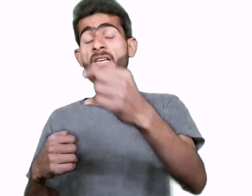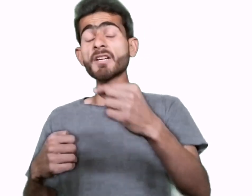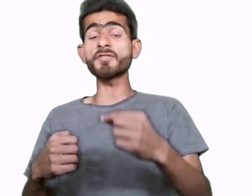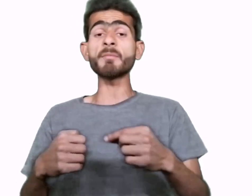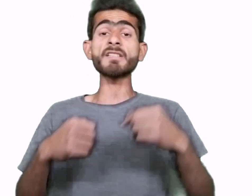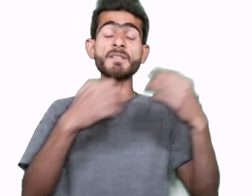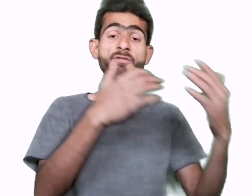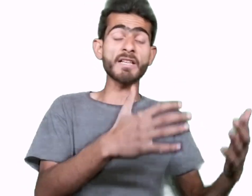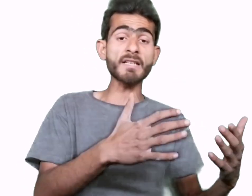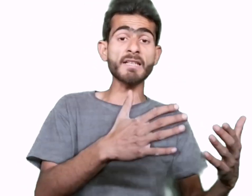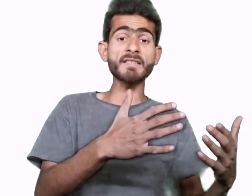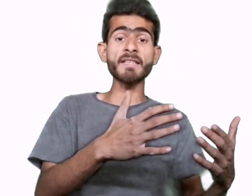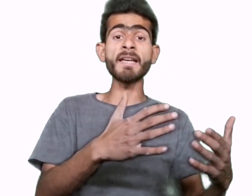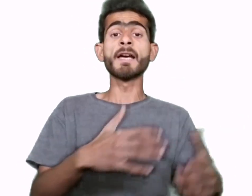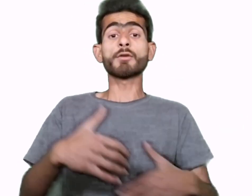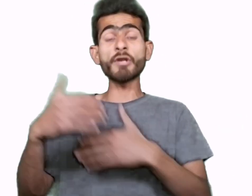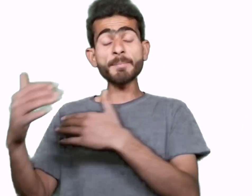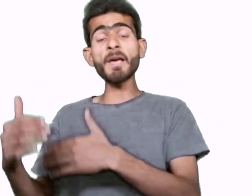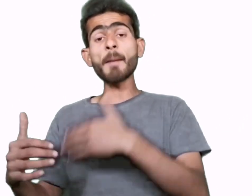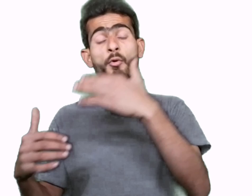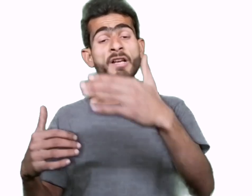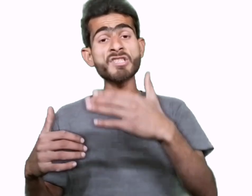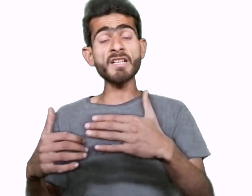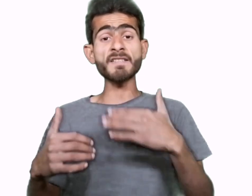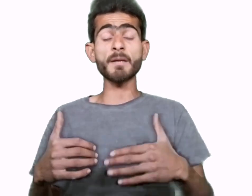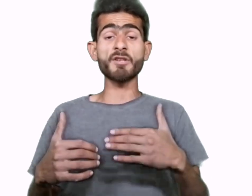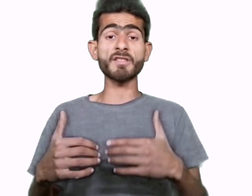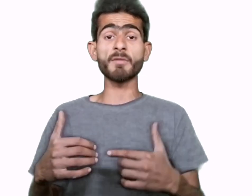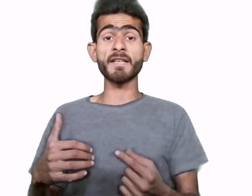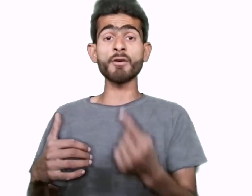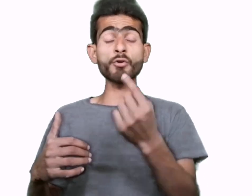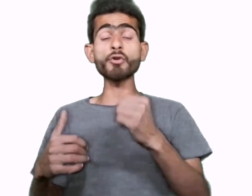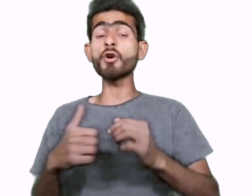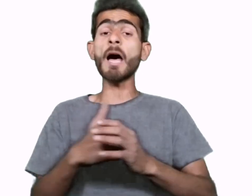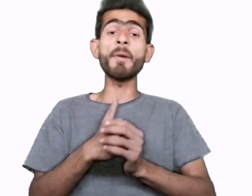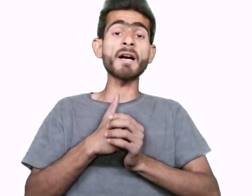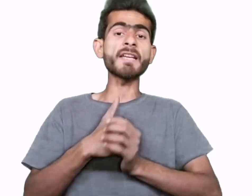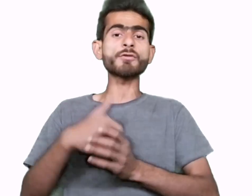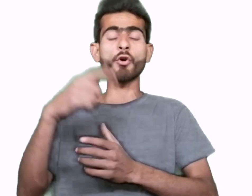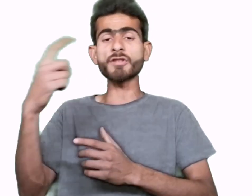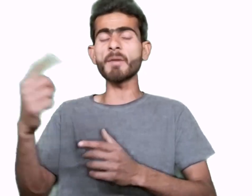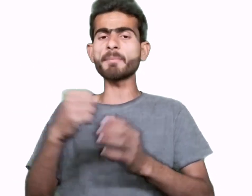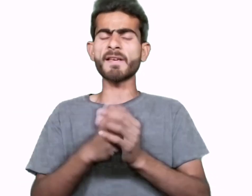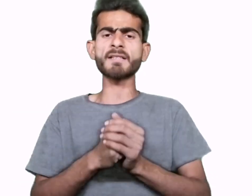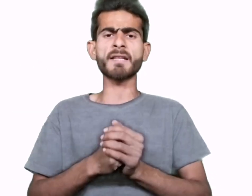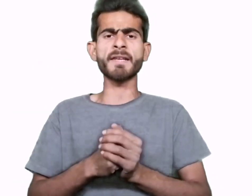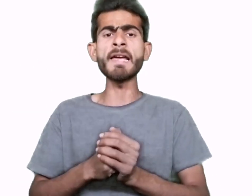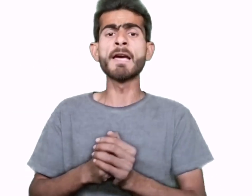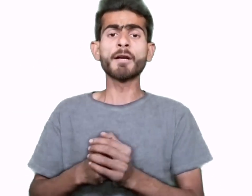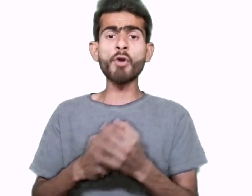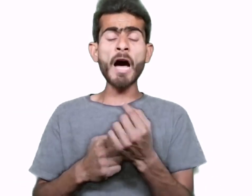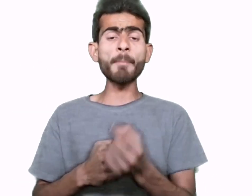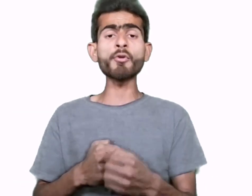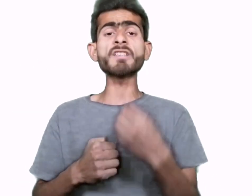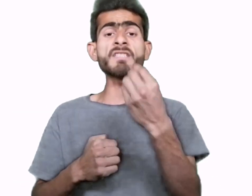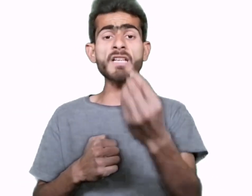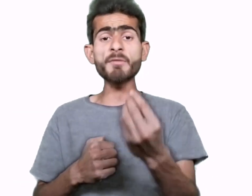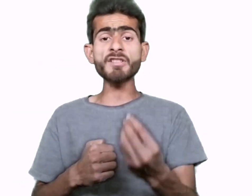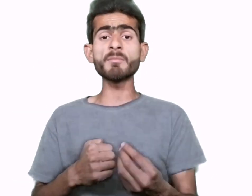ایک ہفتے میں یہ سیم سیل کر لیتے ہیں تو اس پہ آپ کو اچھی خاصی کمیشن ملے گی اور دوستو اگر ایک سو سیم آپ سیل کرتے ہیں تو آپ کو کتنی کمیشن